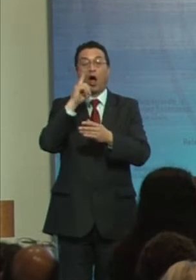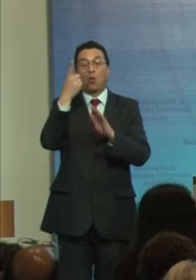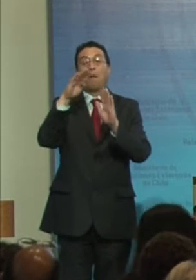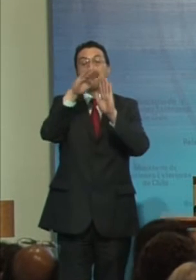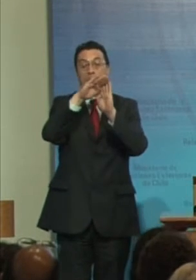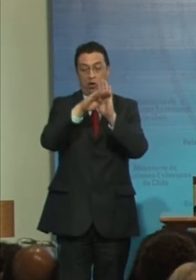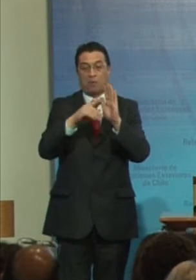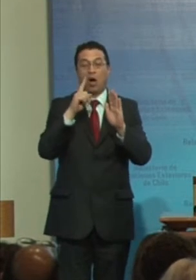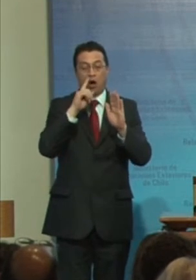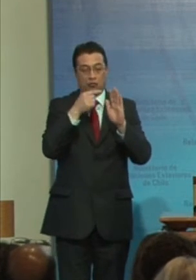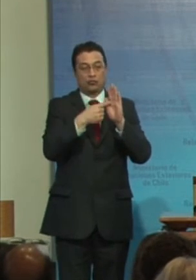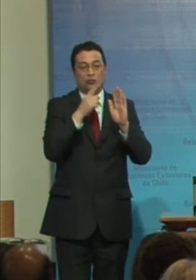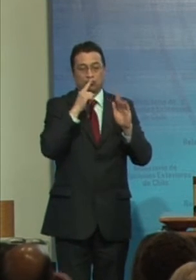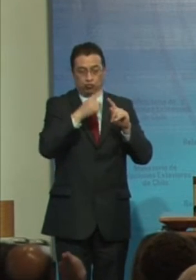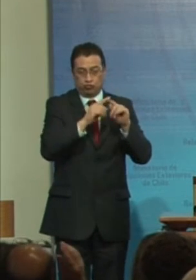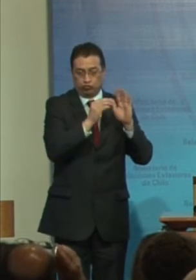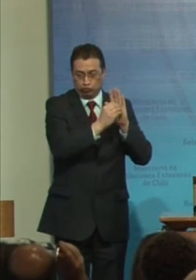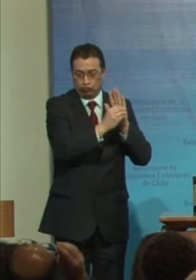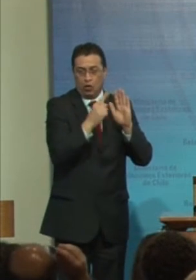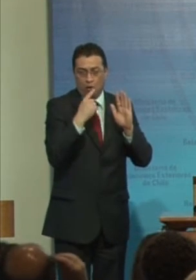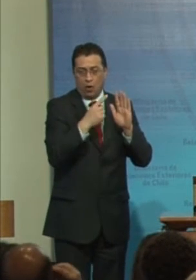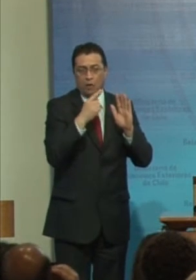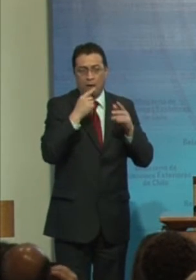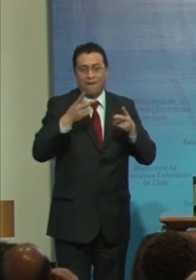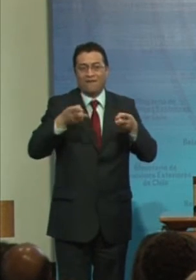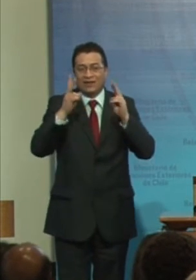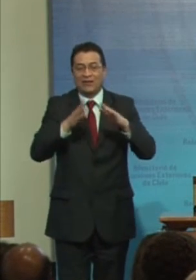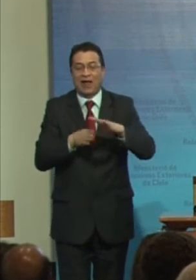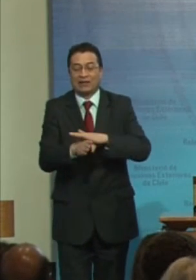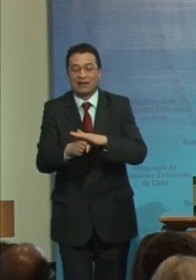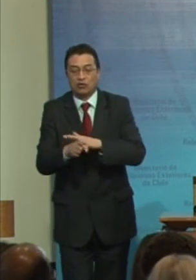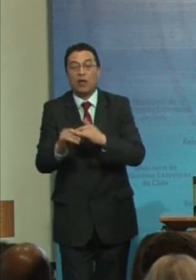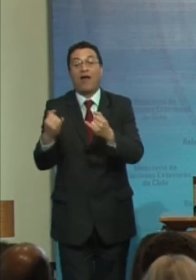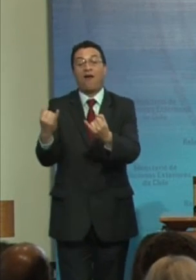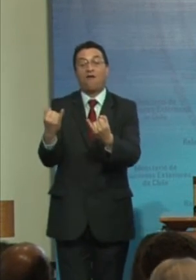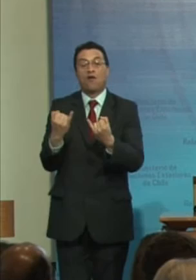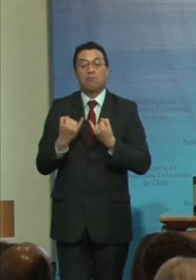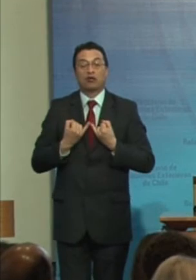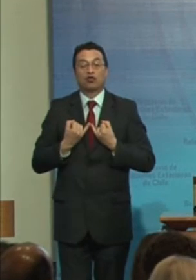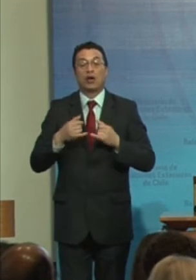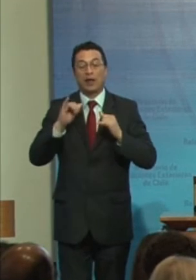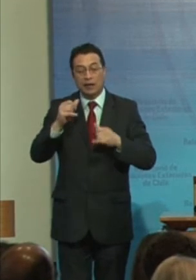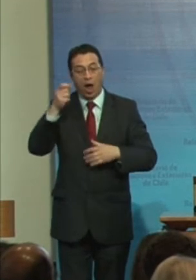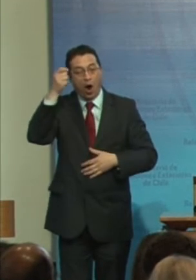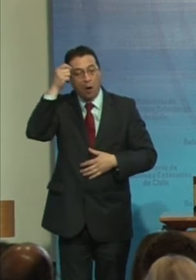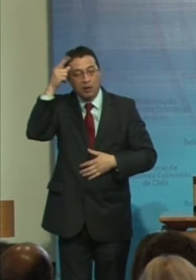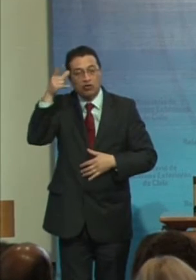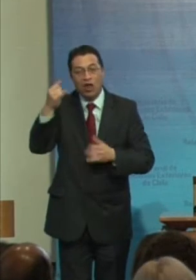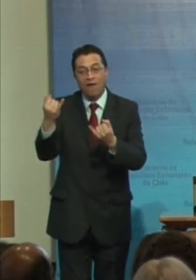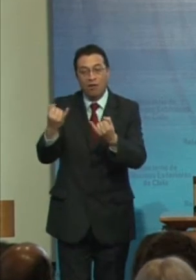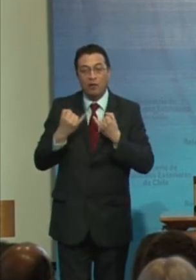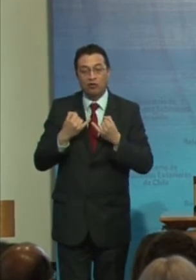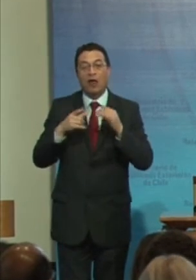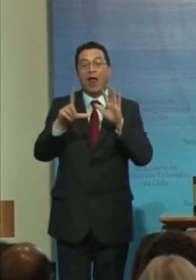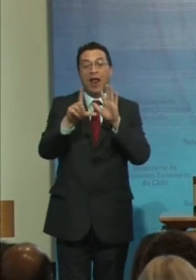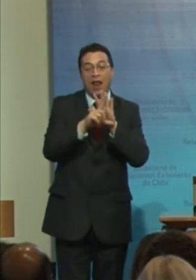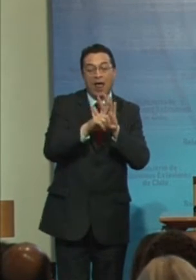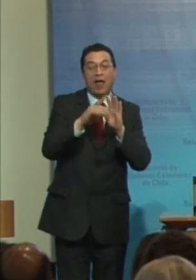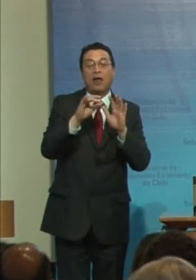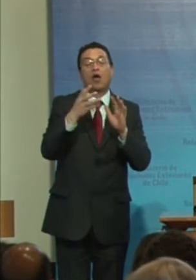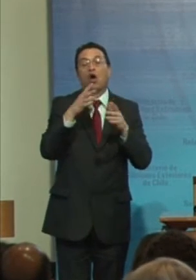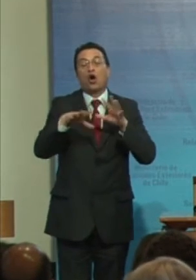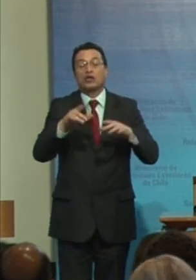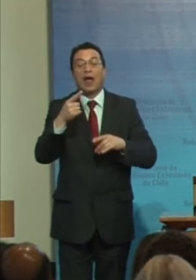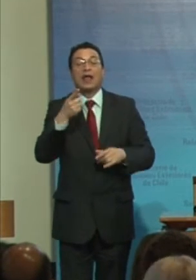se llama Ley Fácil Que busca facilitar el acceso A la información Y a la comprensión de la información De las leyes de interés ciudadano